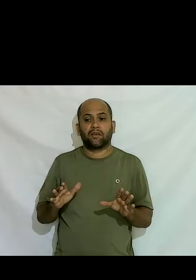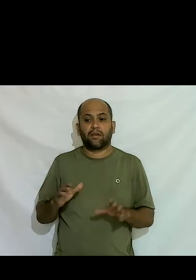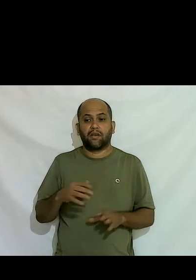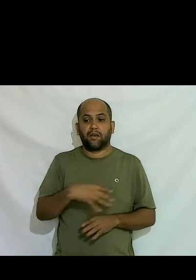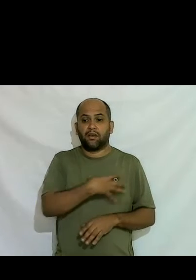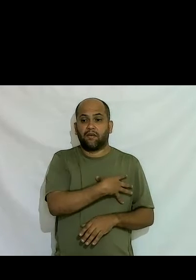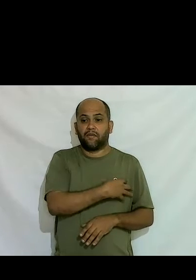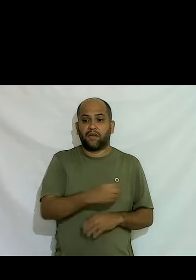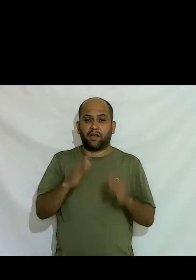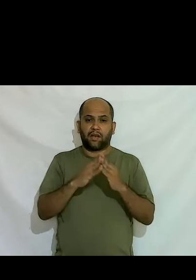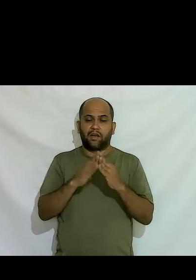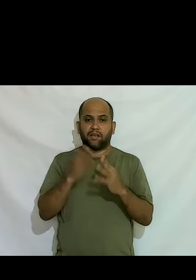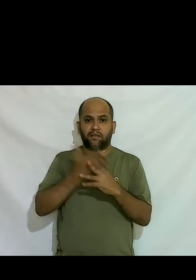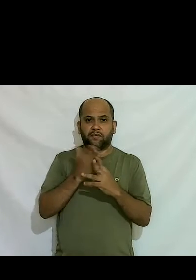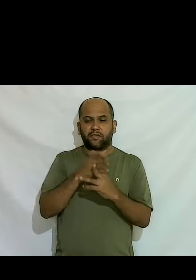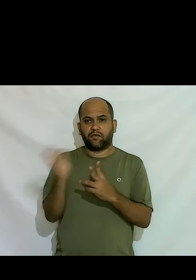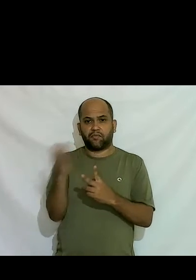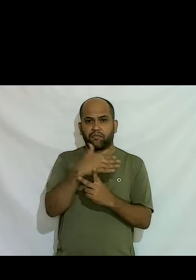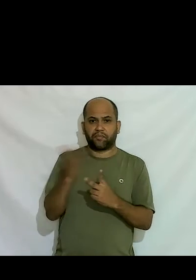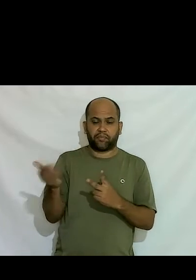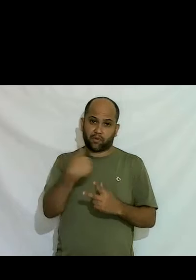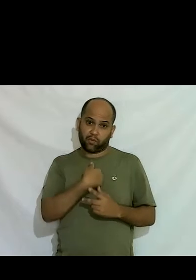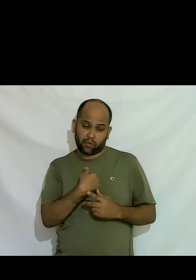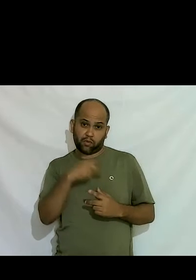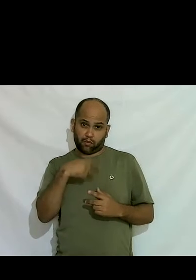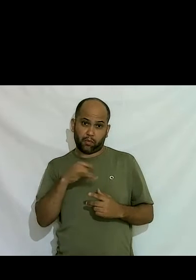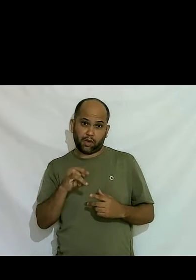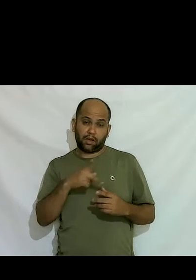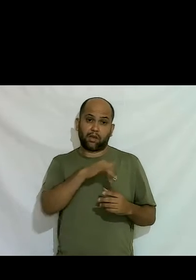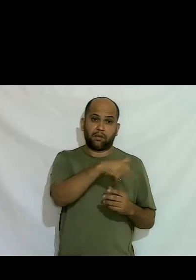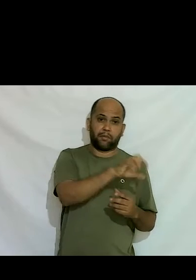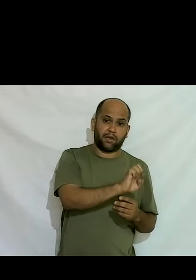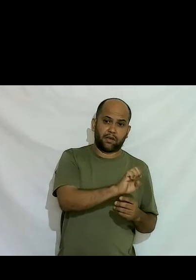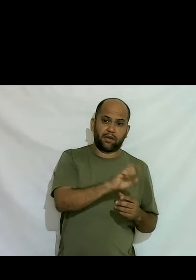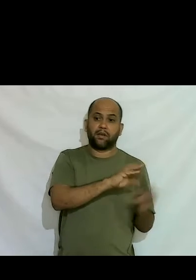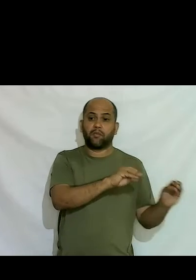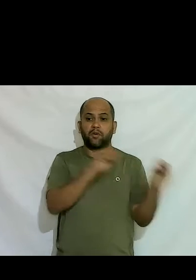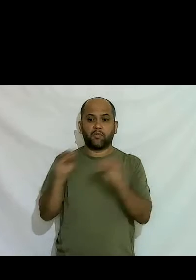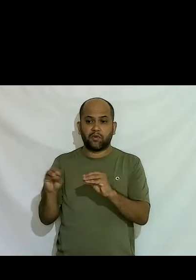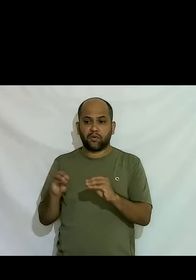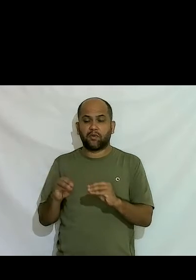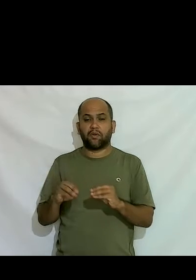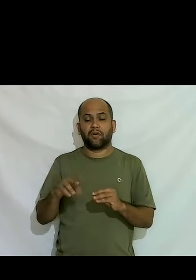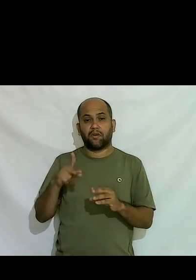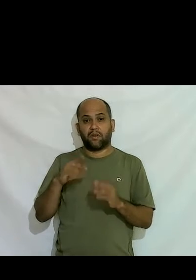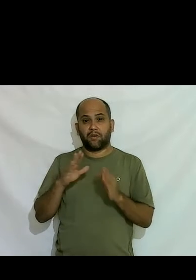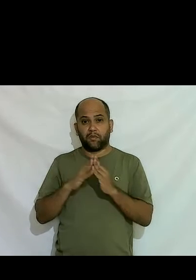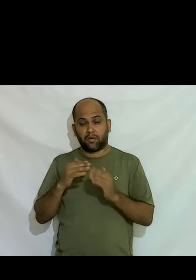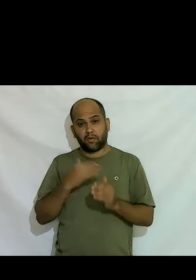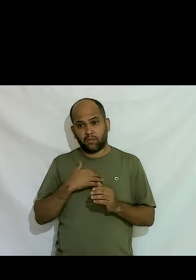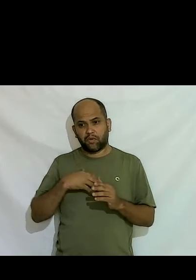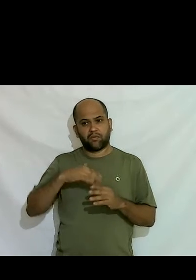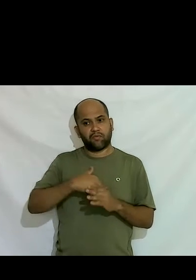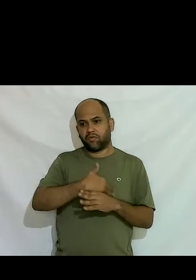morando meio comigo e meio com a mãe até os 13 anos depois ela veio morar comigo definitivamente e ficou até